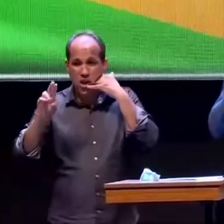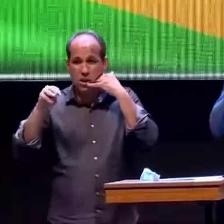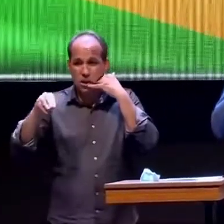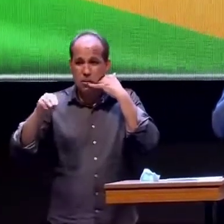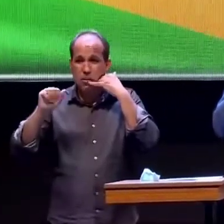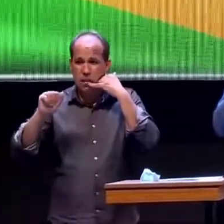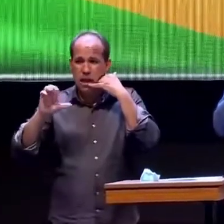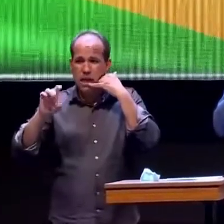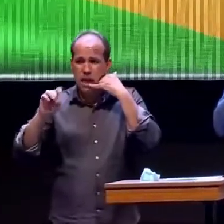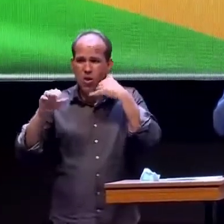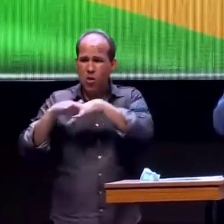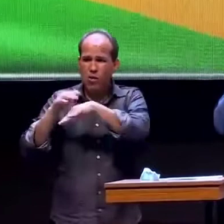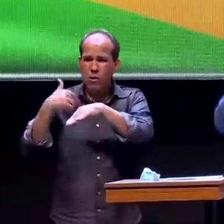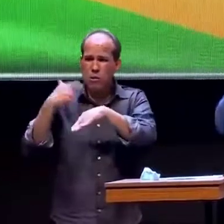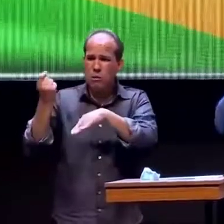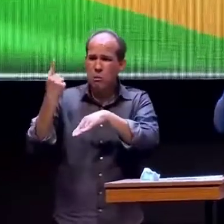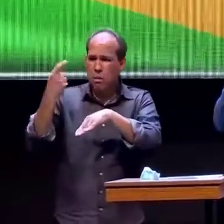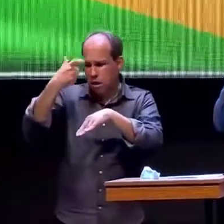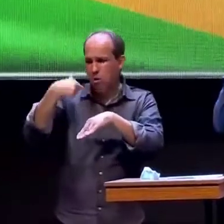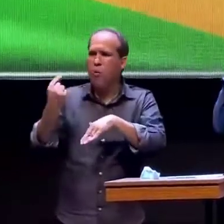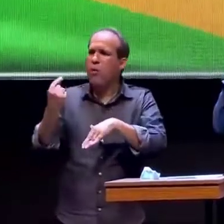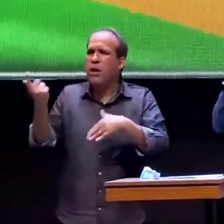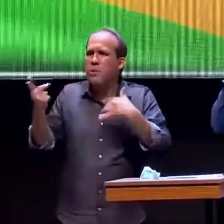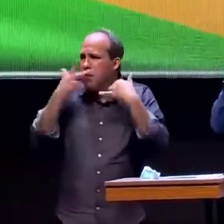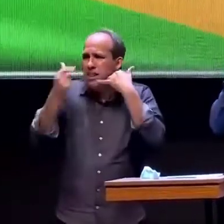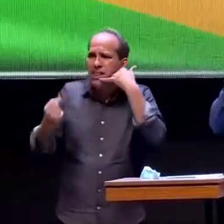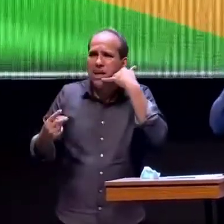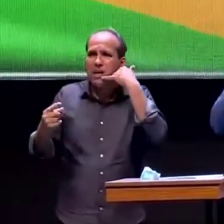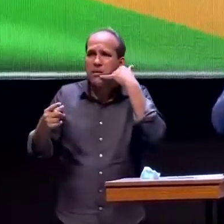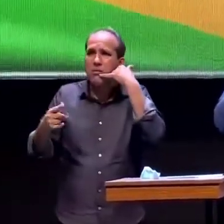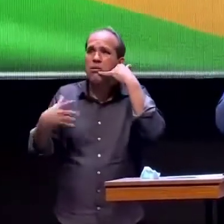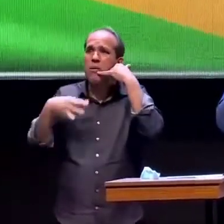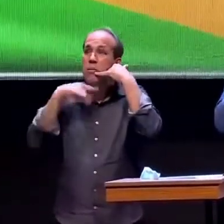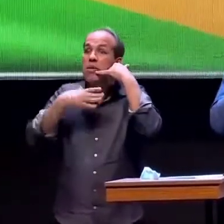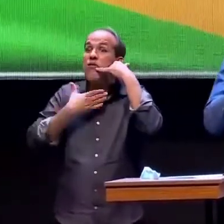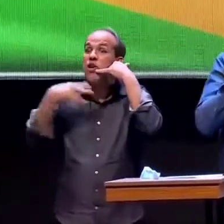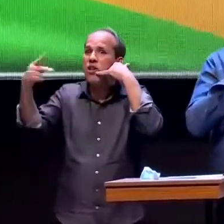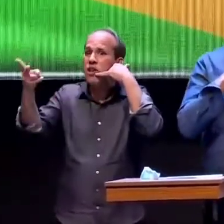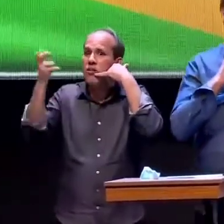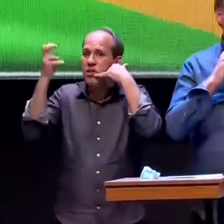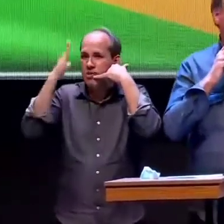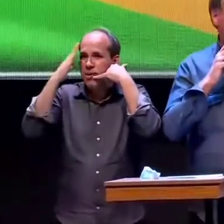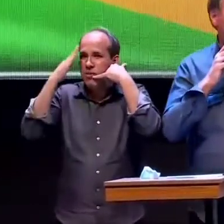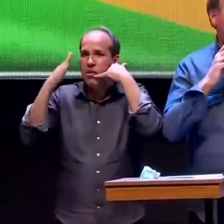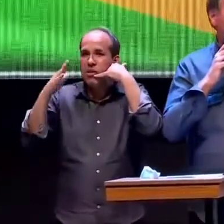reconheci pela voz e assim como outras lideranças evangélicas foram aparecendo